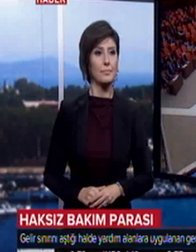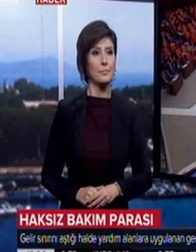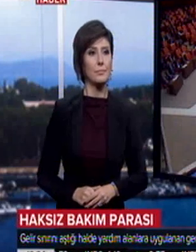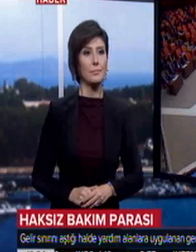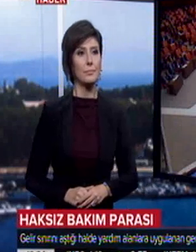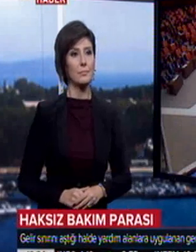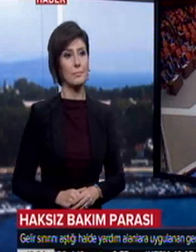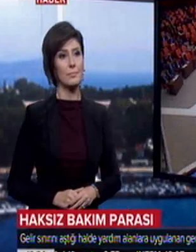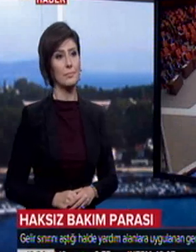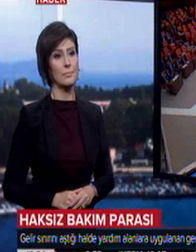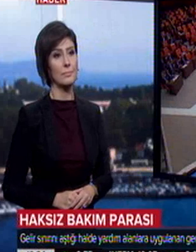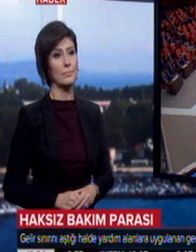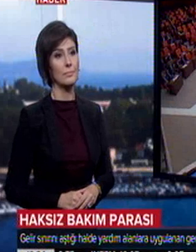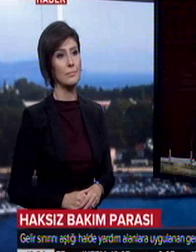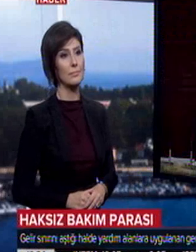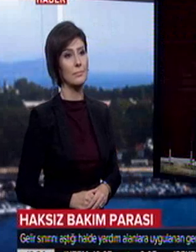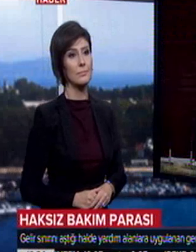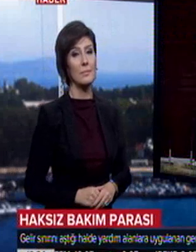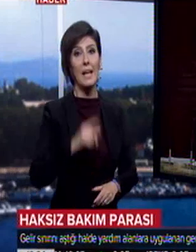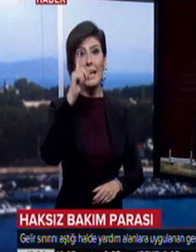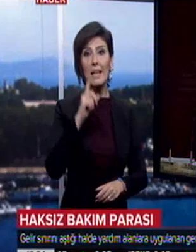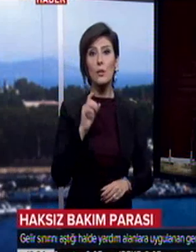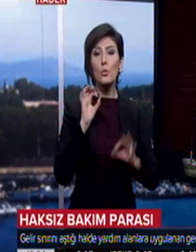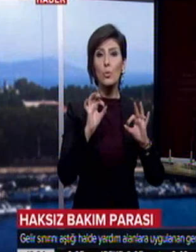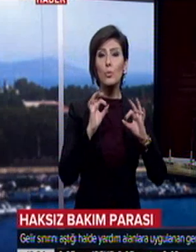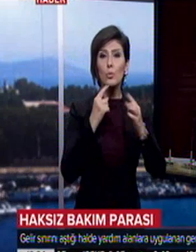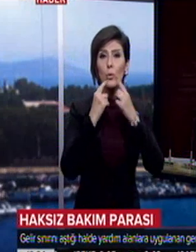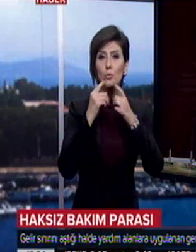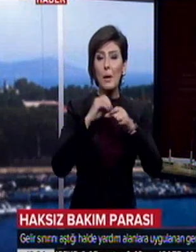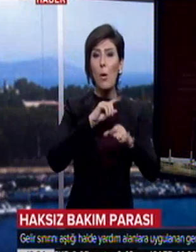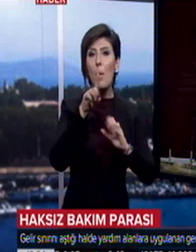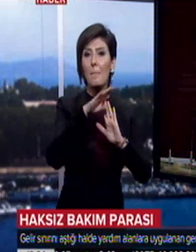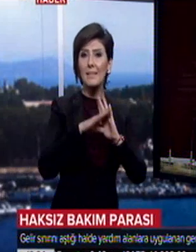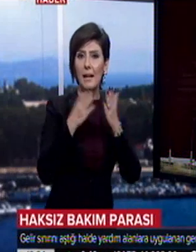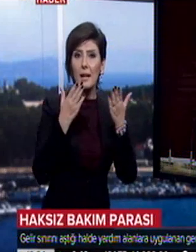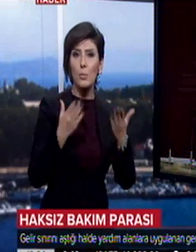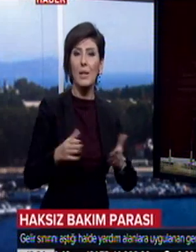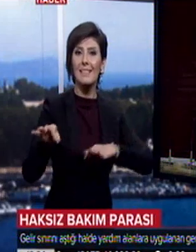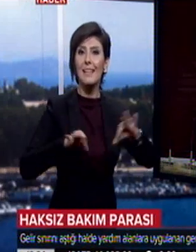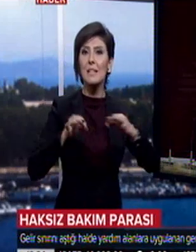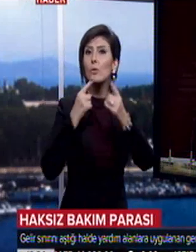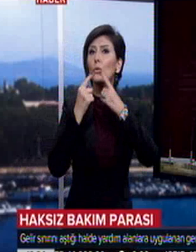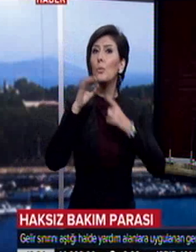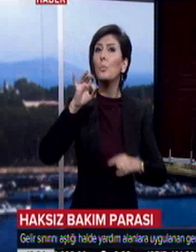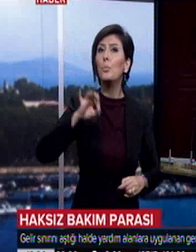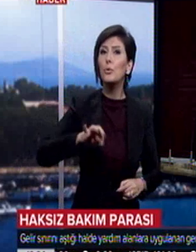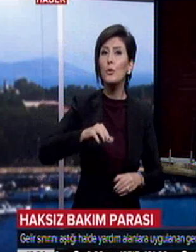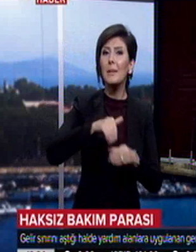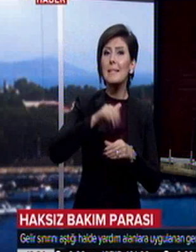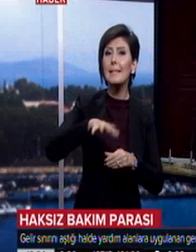kabul etmeyenler kabul edilmiştir. İlk günkü görüşmelerde 10 maddesi kabul edilen tasarının görüşmelerine bugün Meclis Genel Kurulu